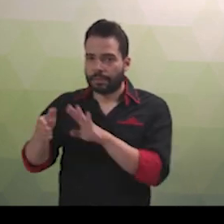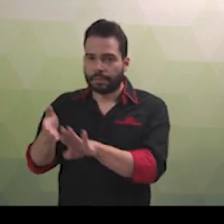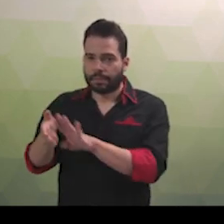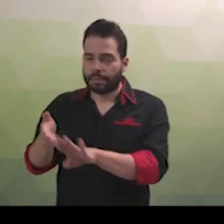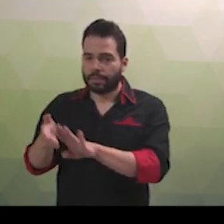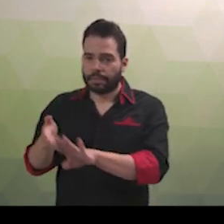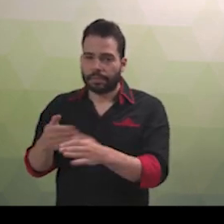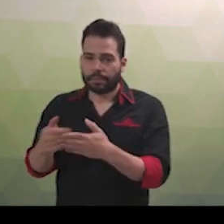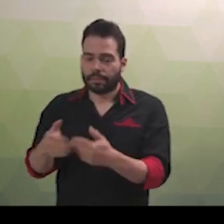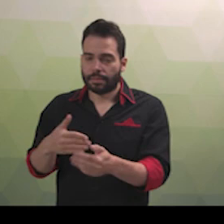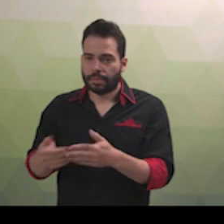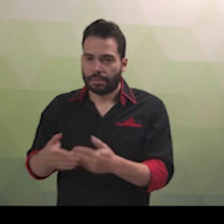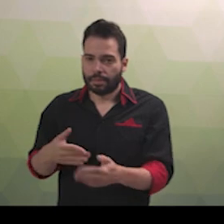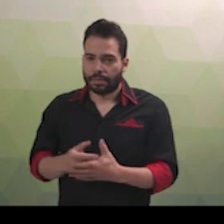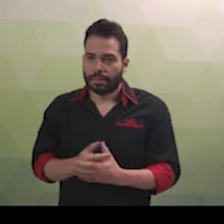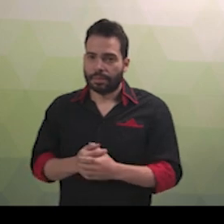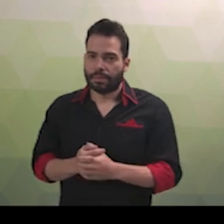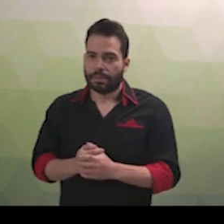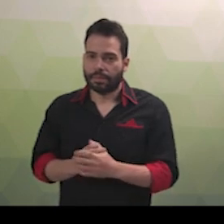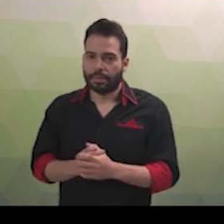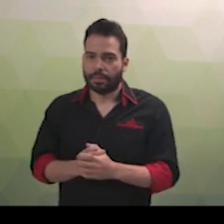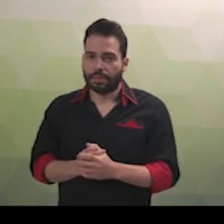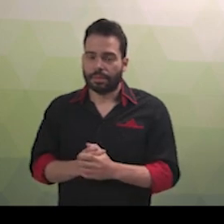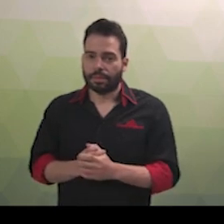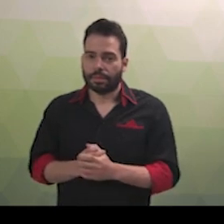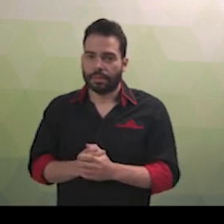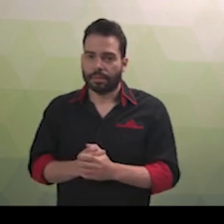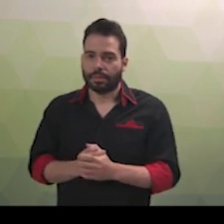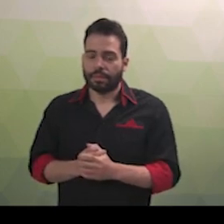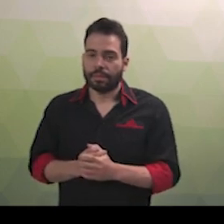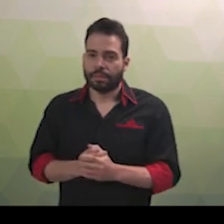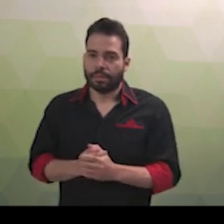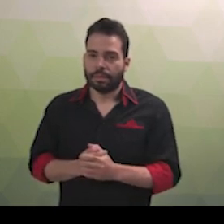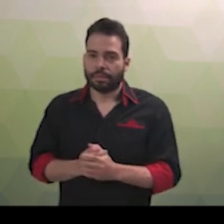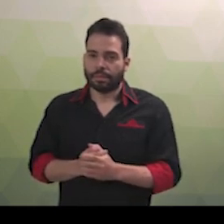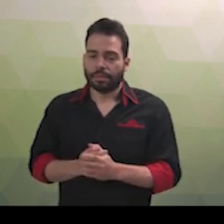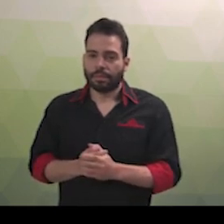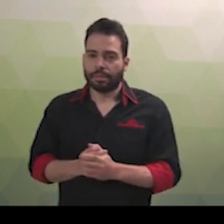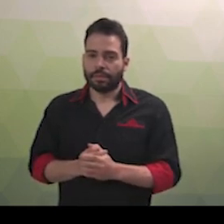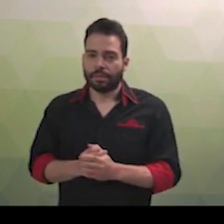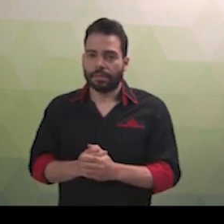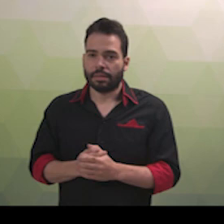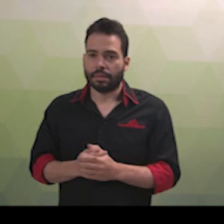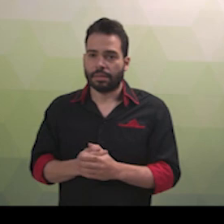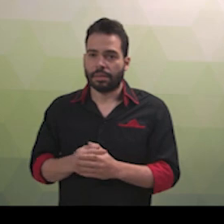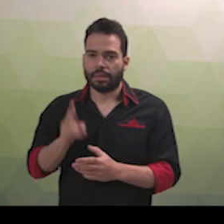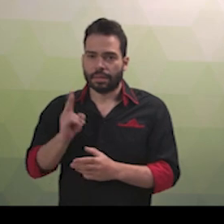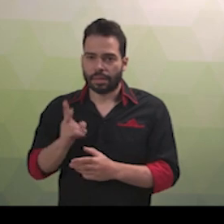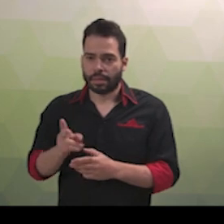pela imparcialidade e fidelidade aos conteúdos que lhe couber traduzir, pela postura e conduta adequada aos